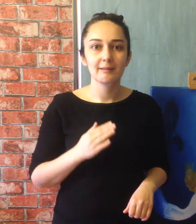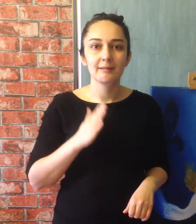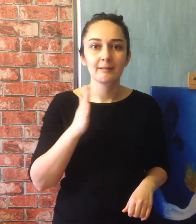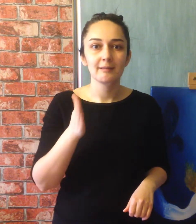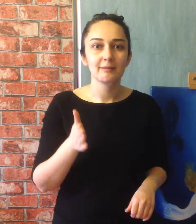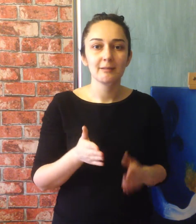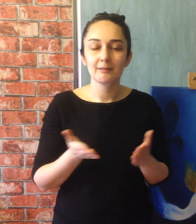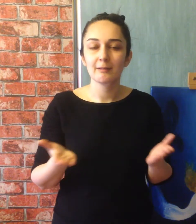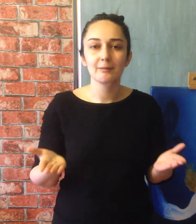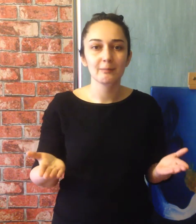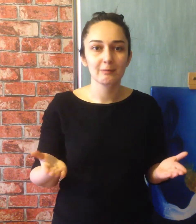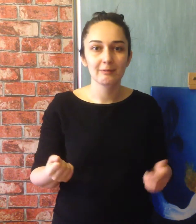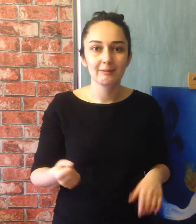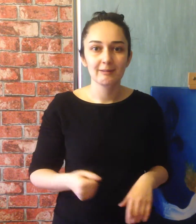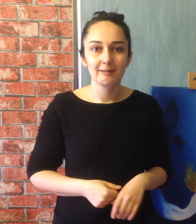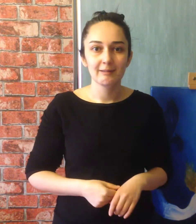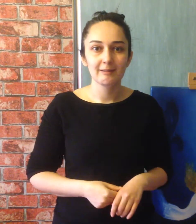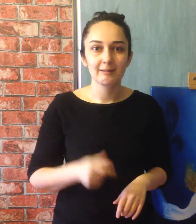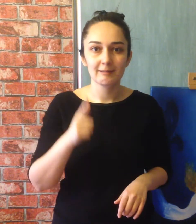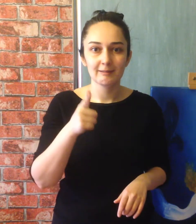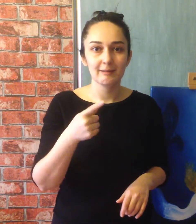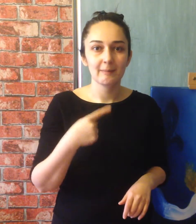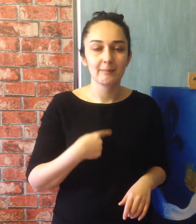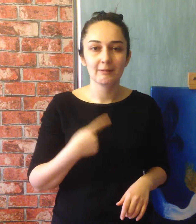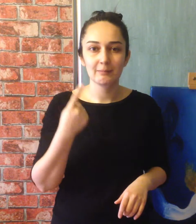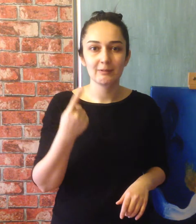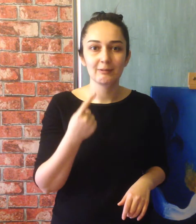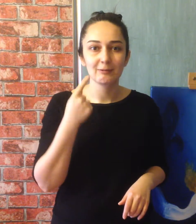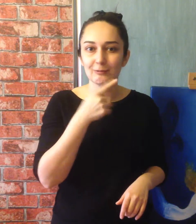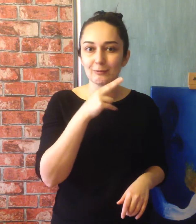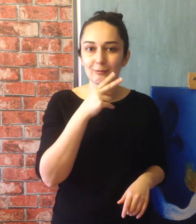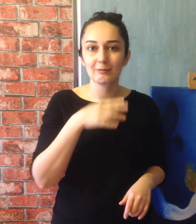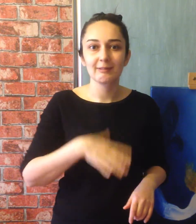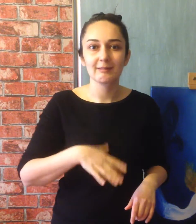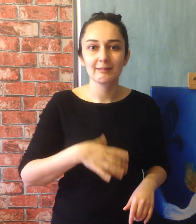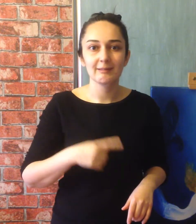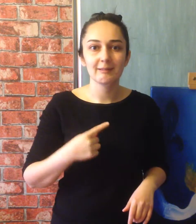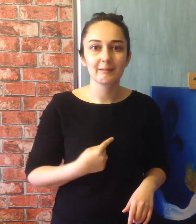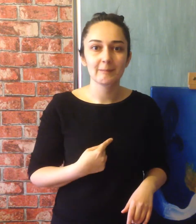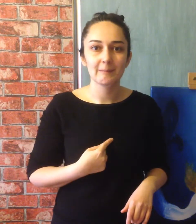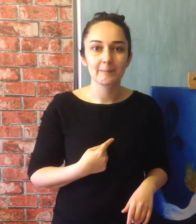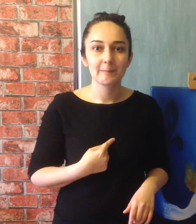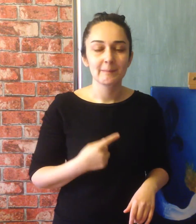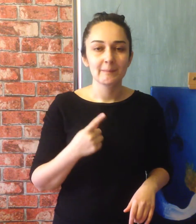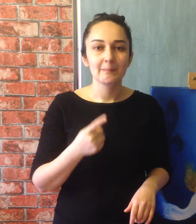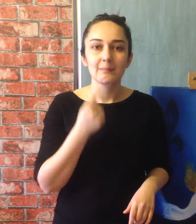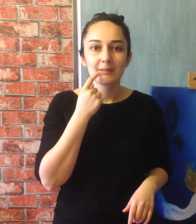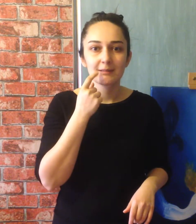geçenler böyle. Bana bir gül istedim, bir